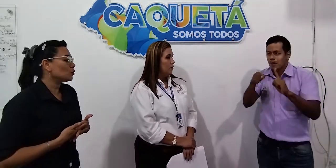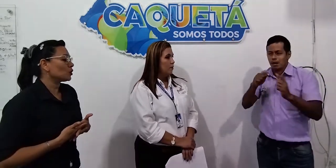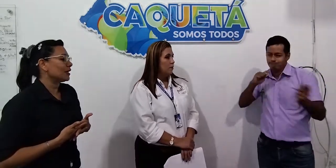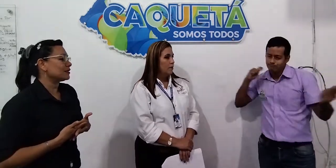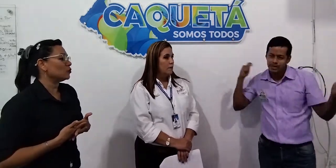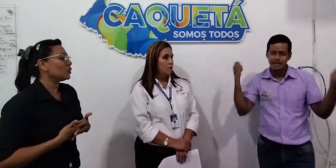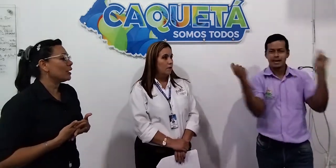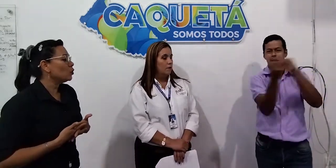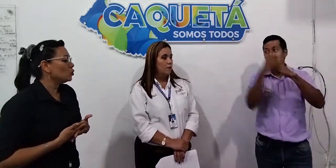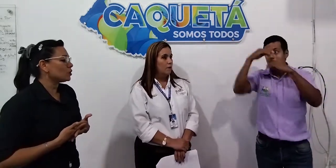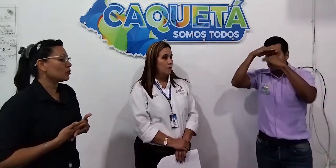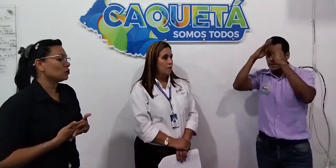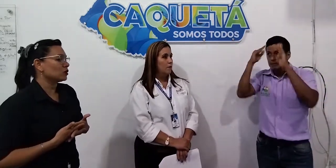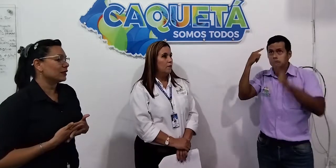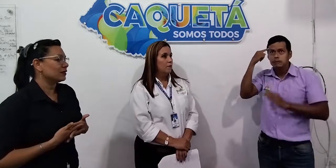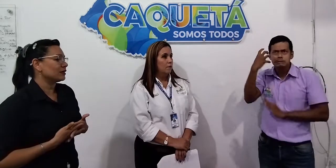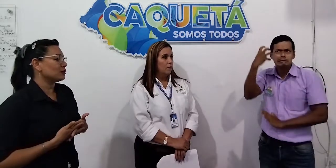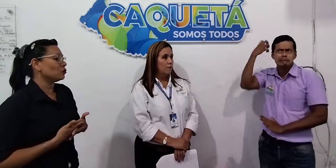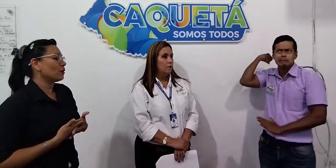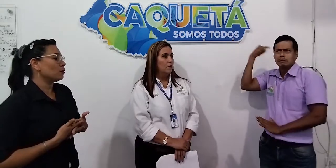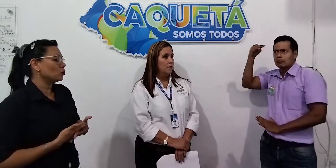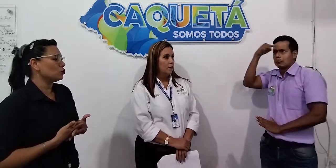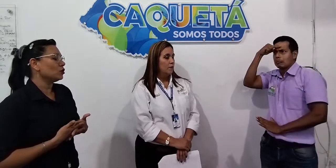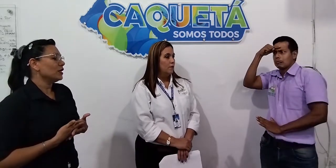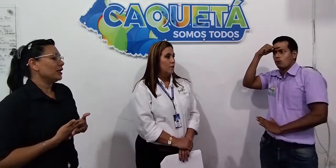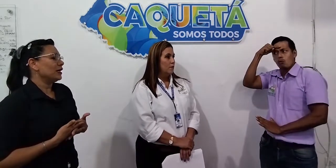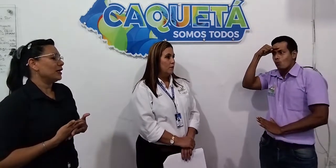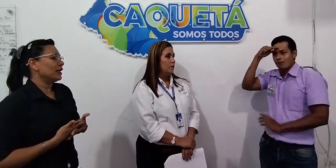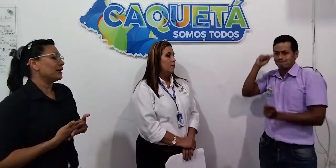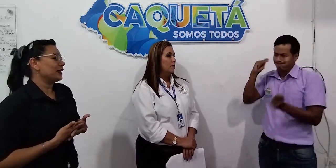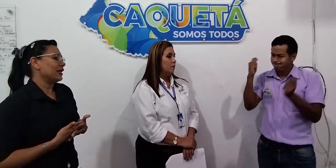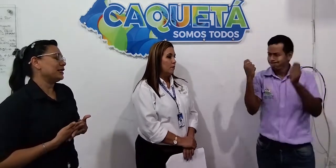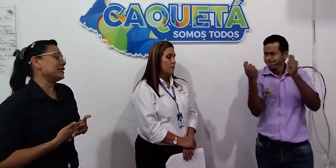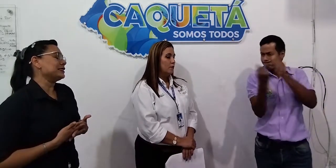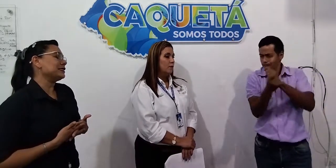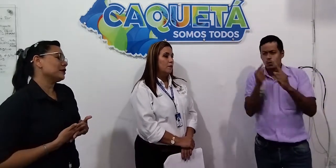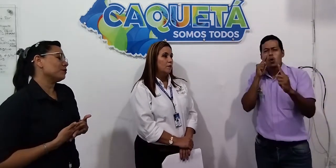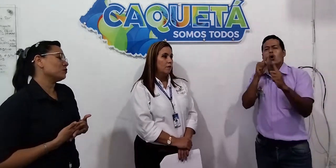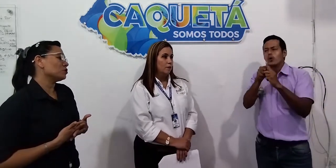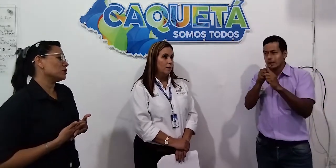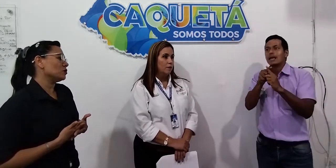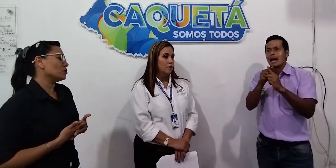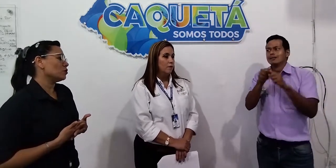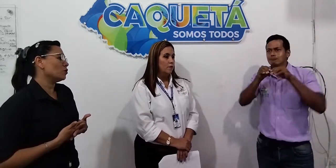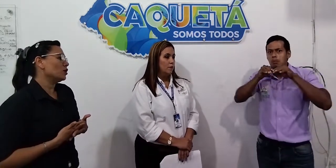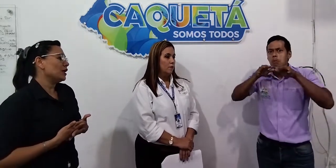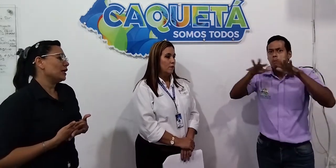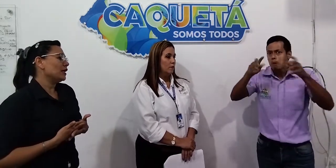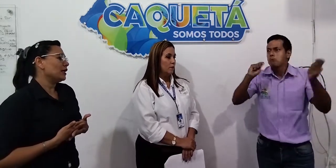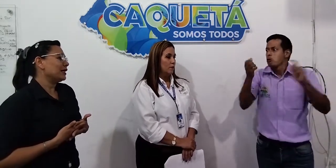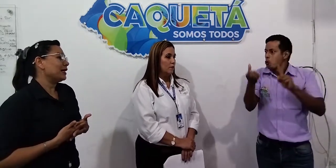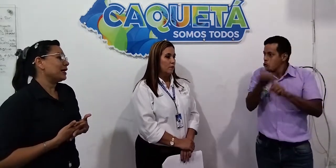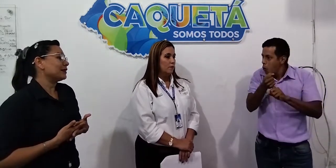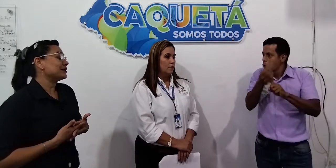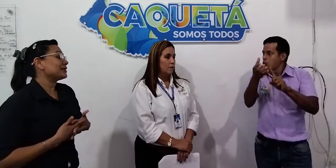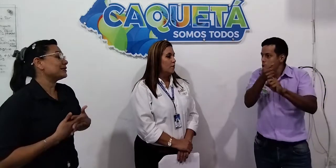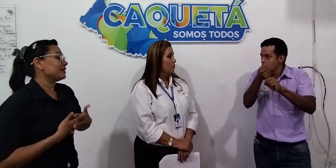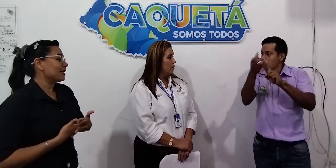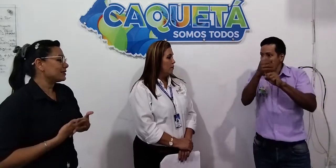porque ha sido una lucha constante, ha sido un apoyo general y siempre hemos tenido como la necesidad de